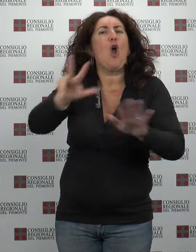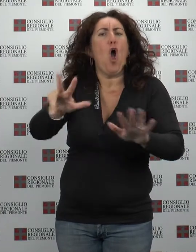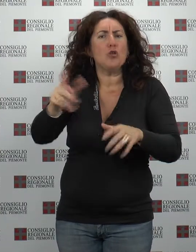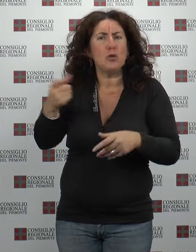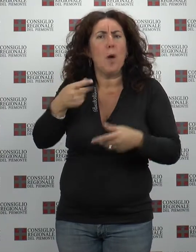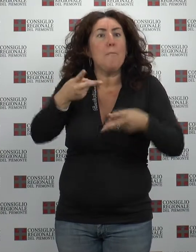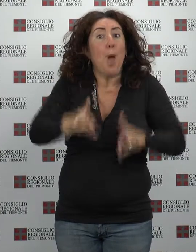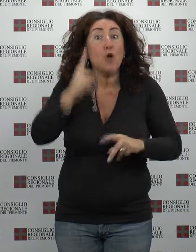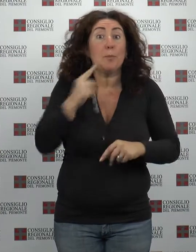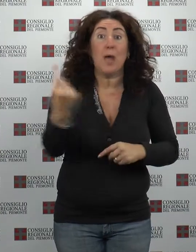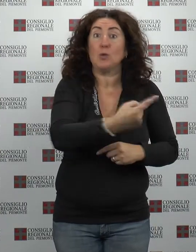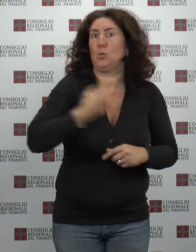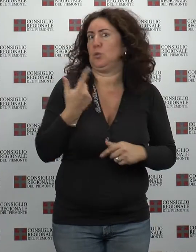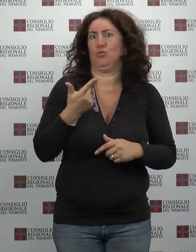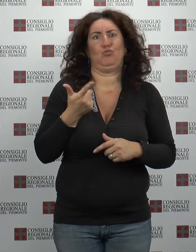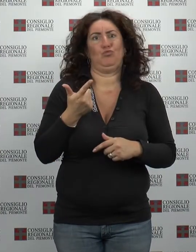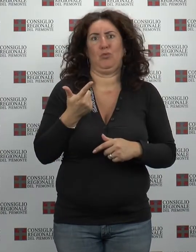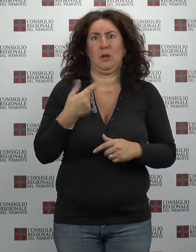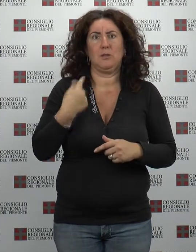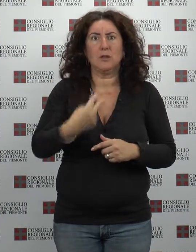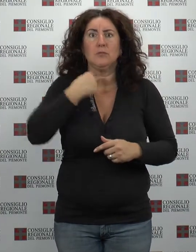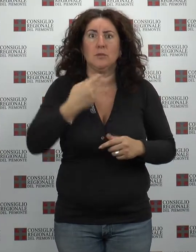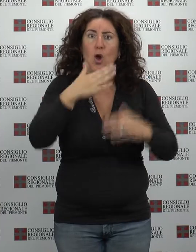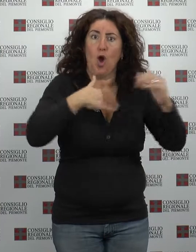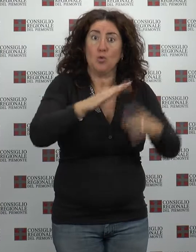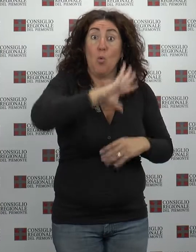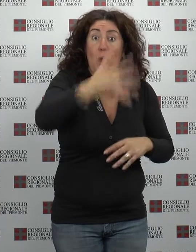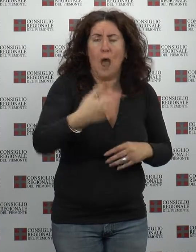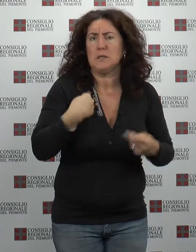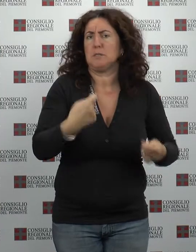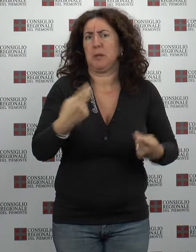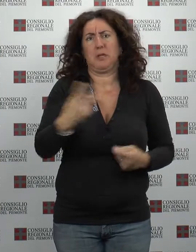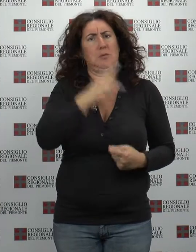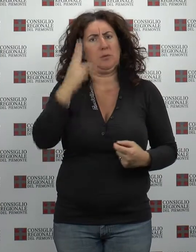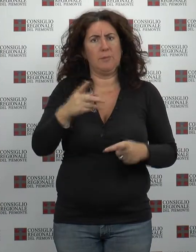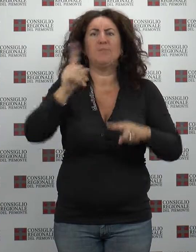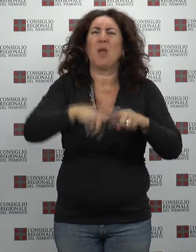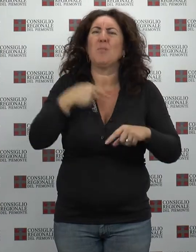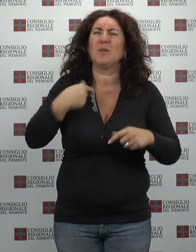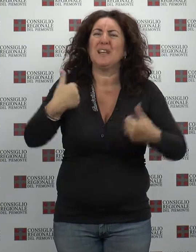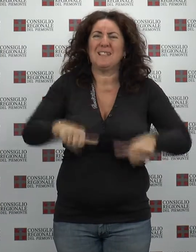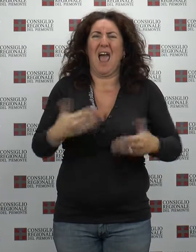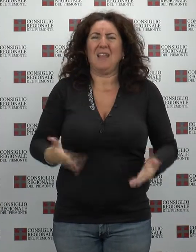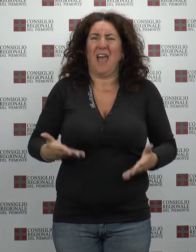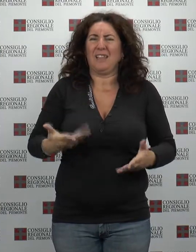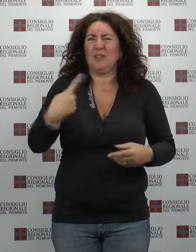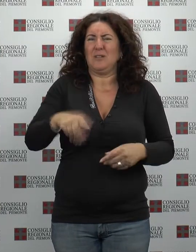sarebbe necessario costruire una nuova palazzina. Insostenibile poi la vendita dell'attuale sede, lo storico edificio barocco, per i suoi vincoli